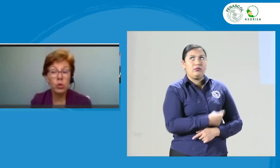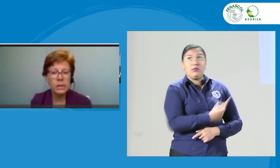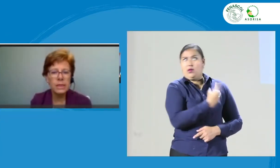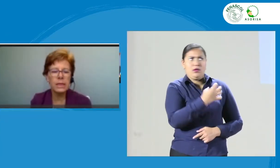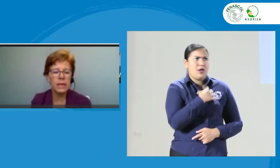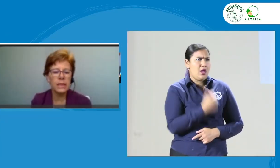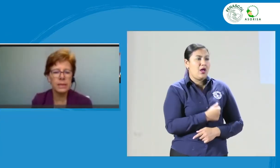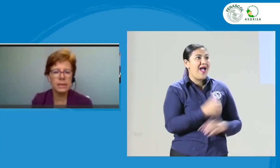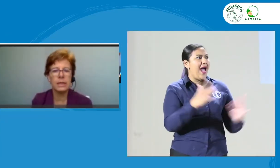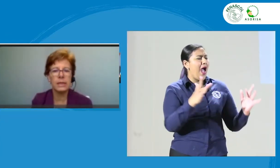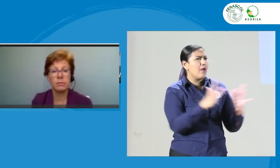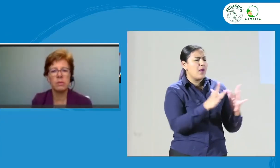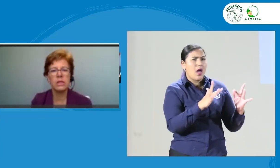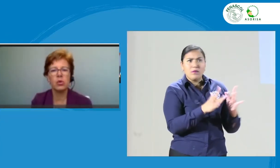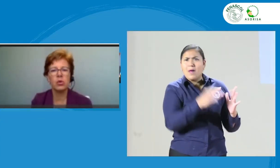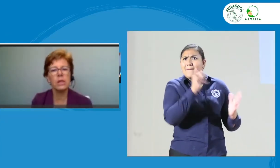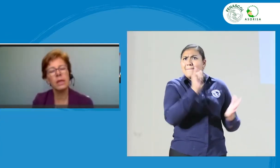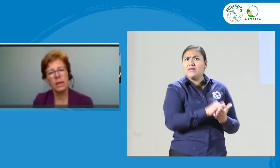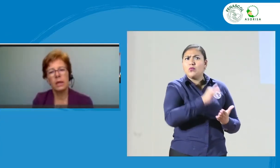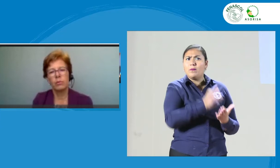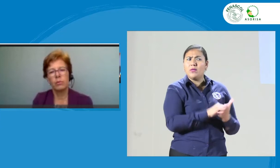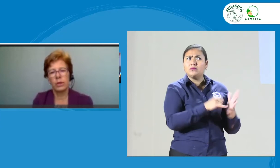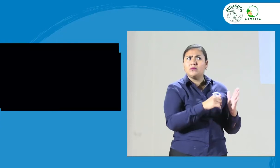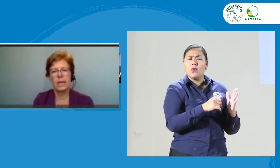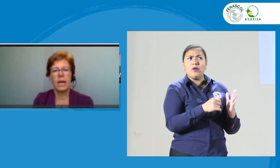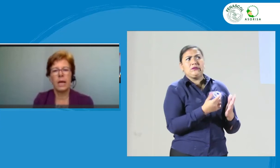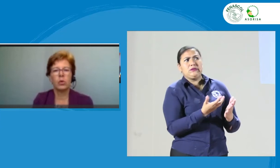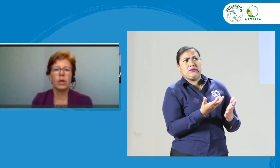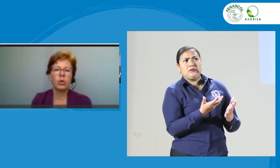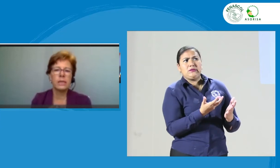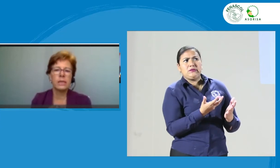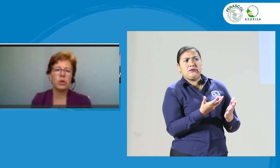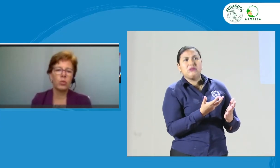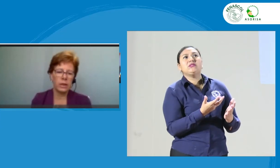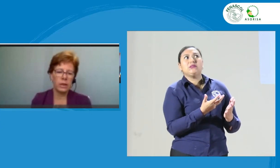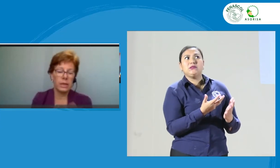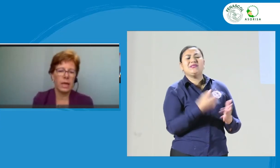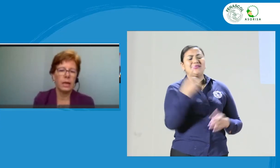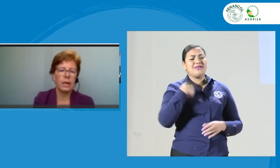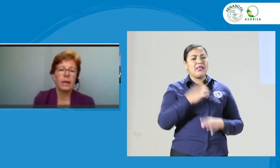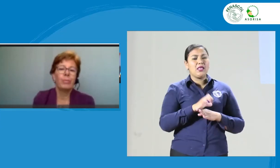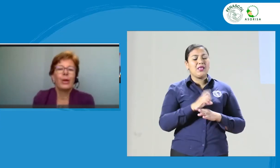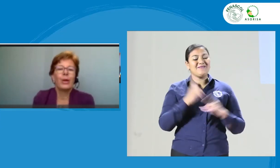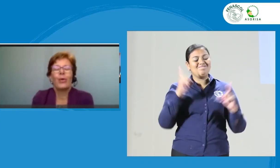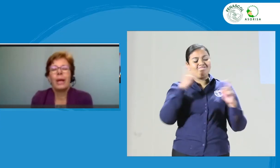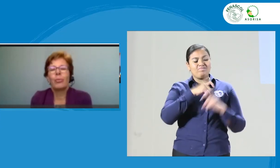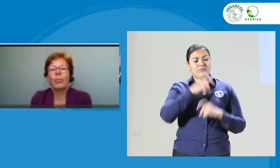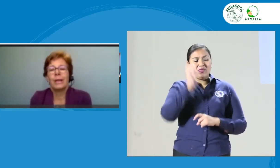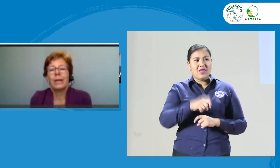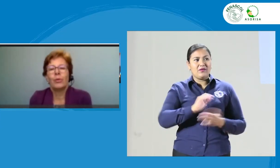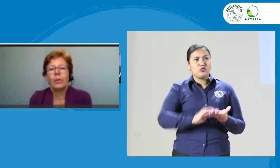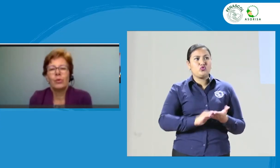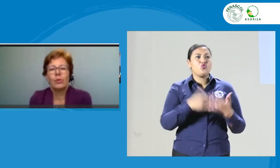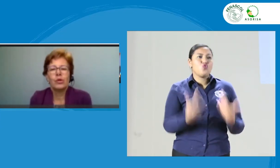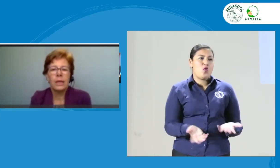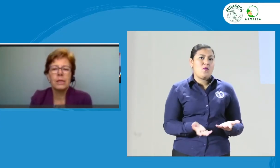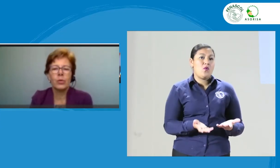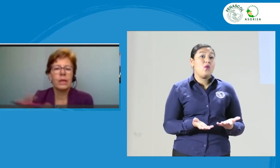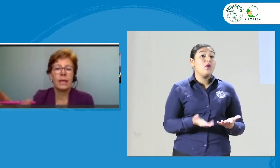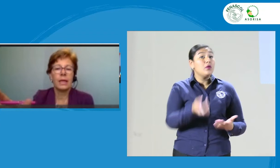coincide en quejarse de las mismas cosas, pues algo tengo que hacer como entidad. Pero el poder de ustedes